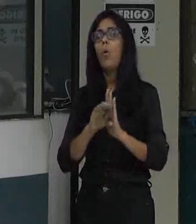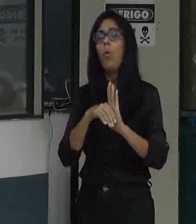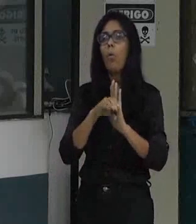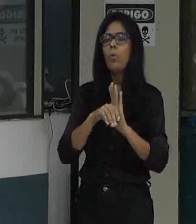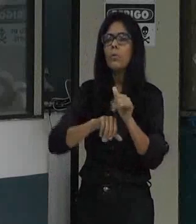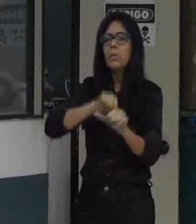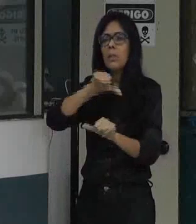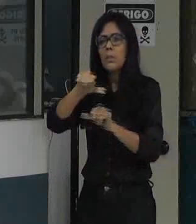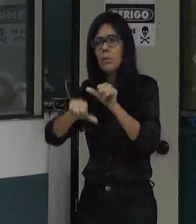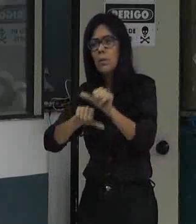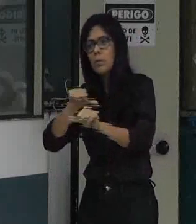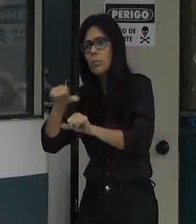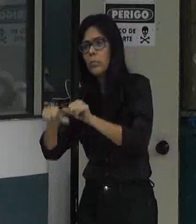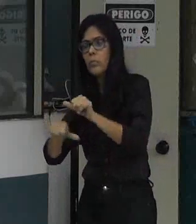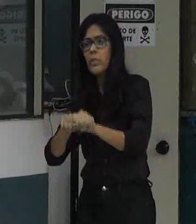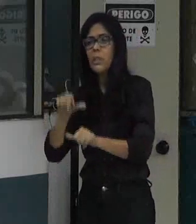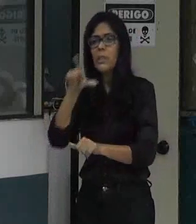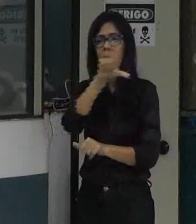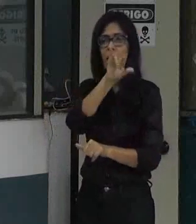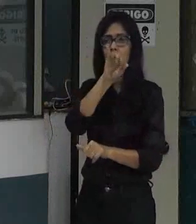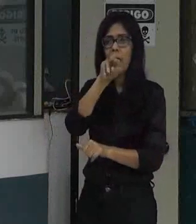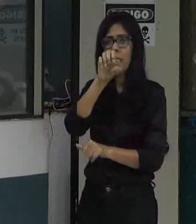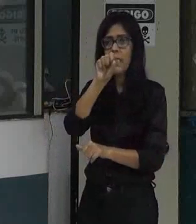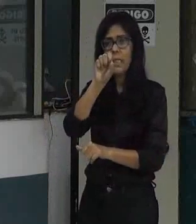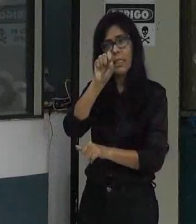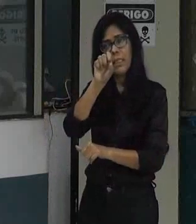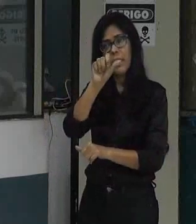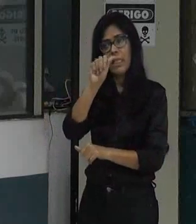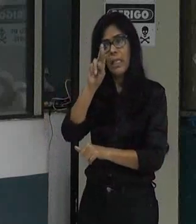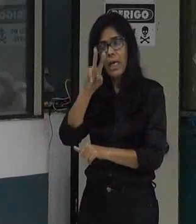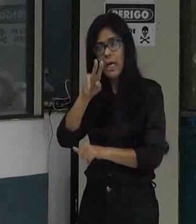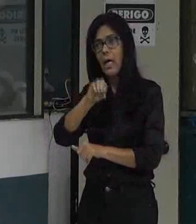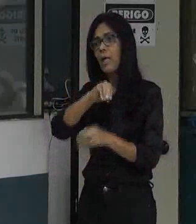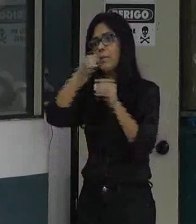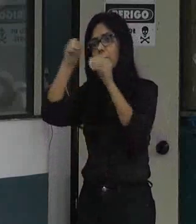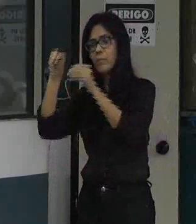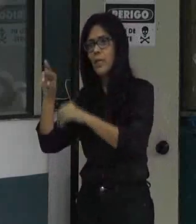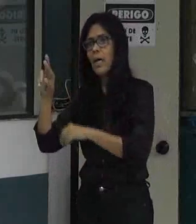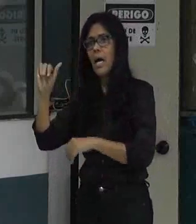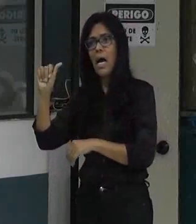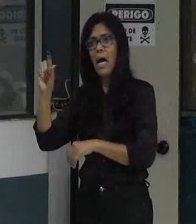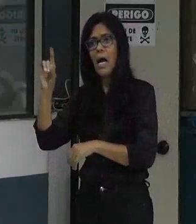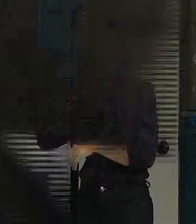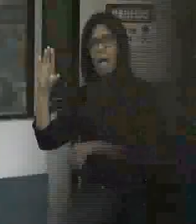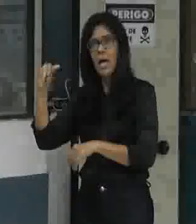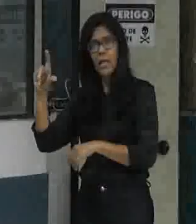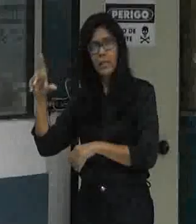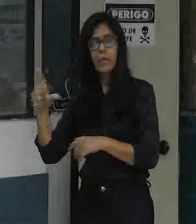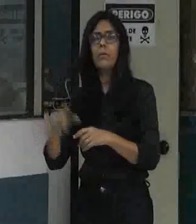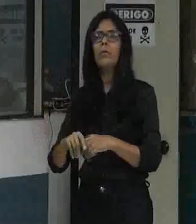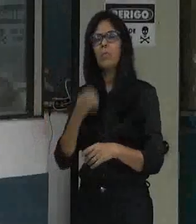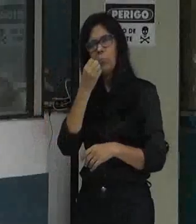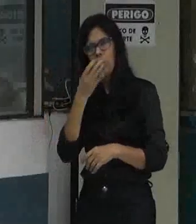para radial do sistema de transporte confesso que eu gostei do conceito achei interessante acho que algumas coisas